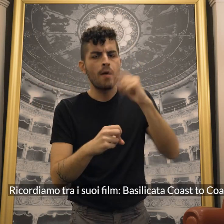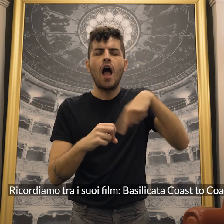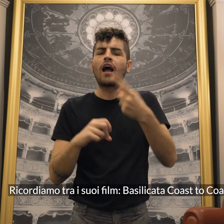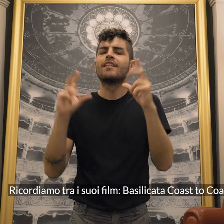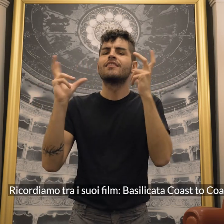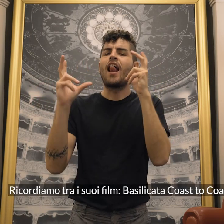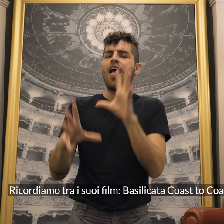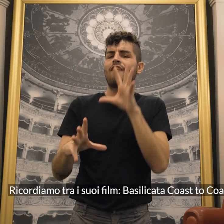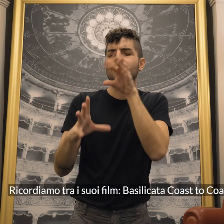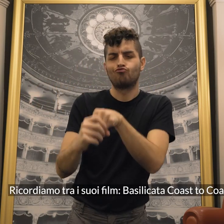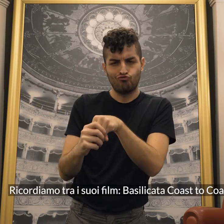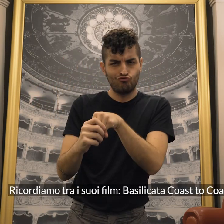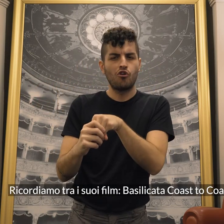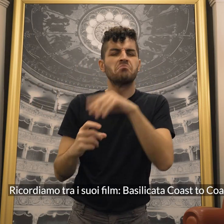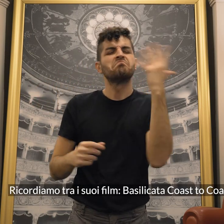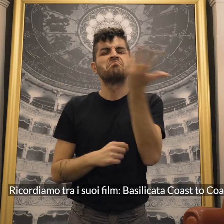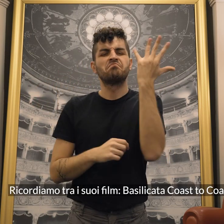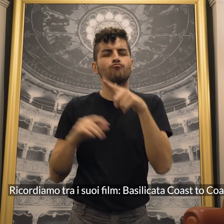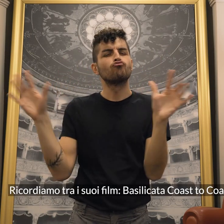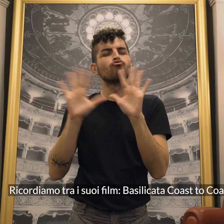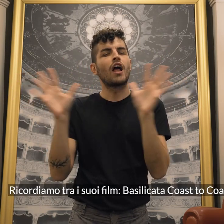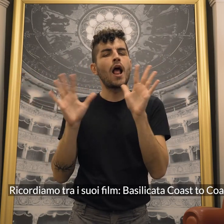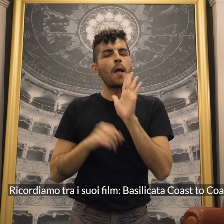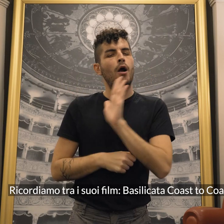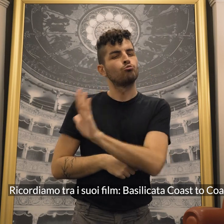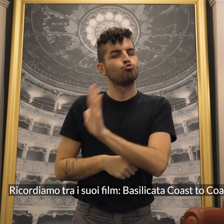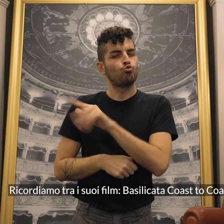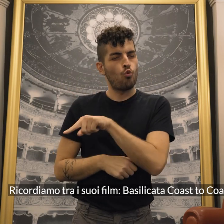ricordiamo tra i suoi film Basilicata Cost to Cost.